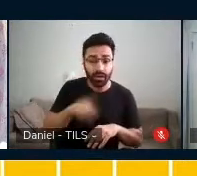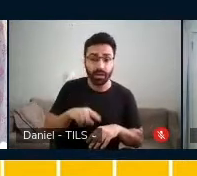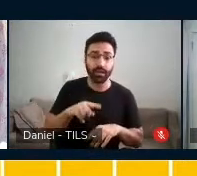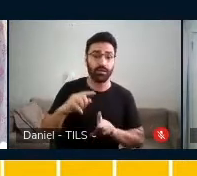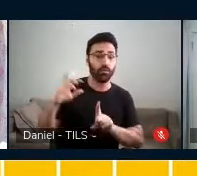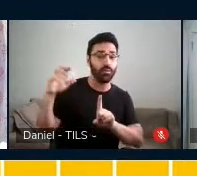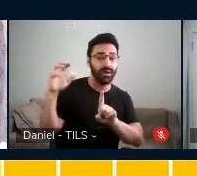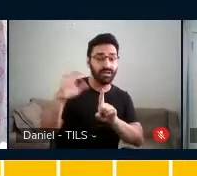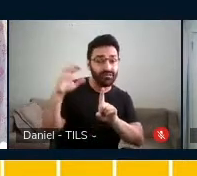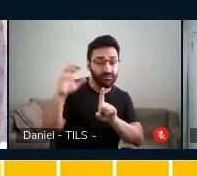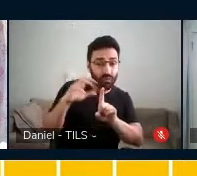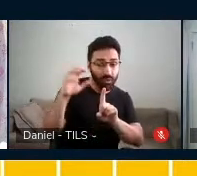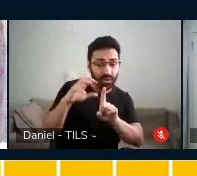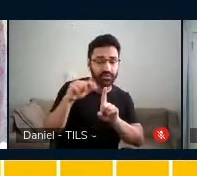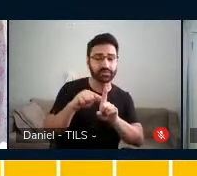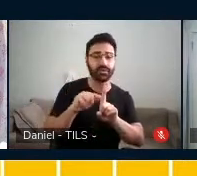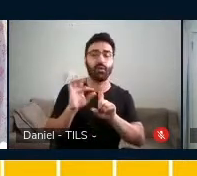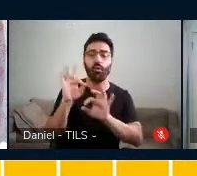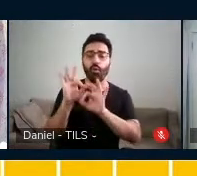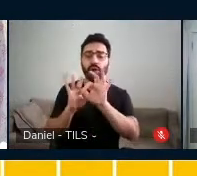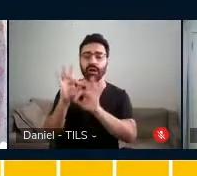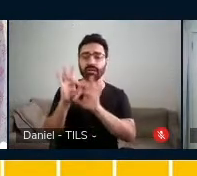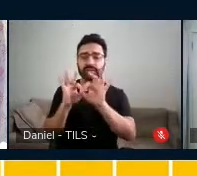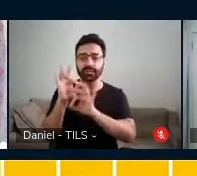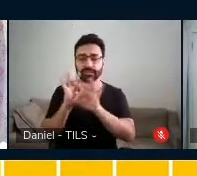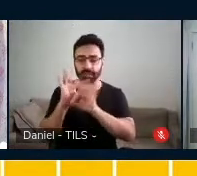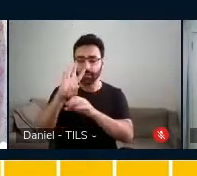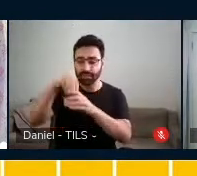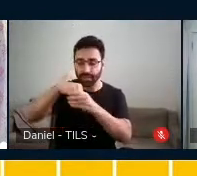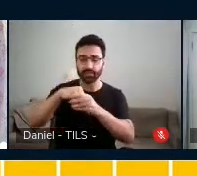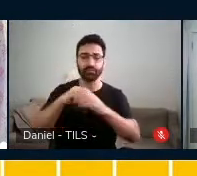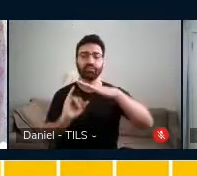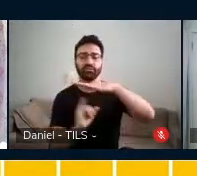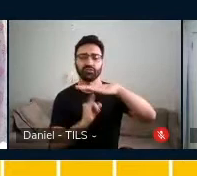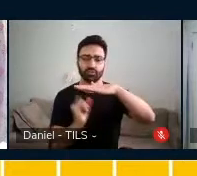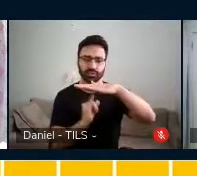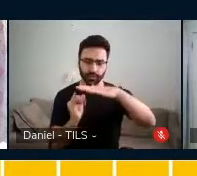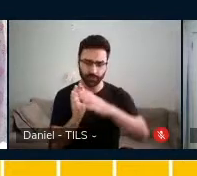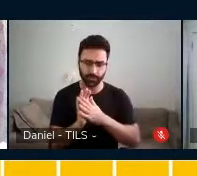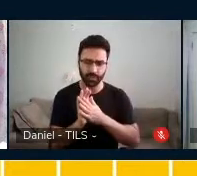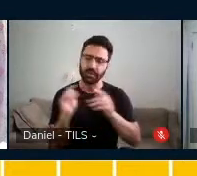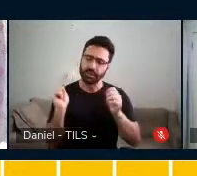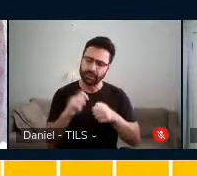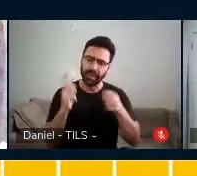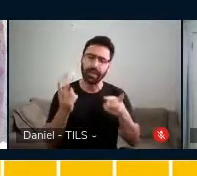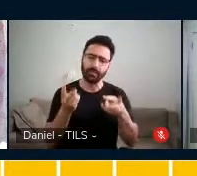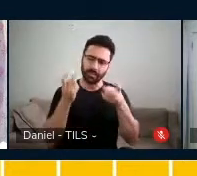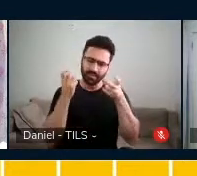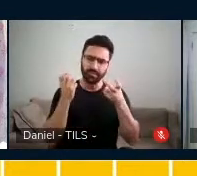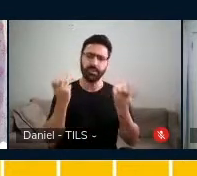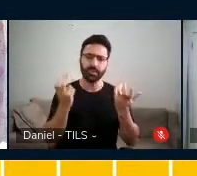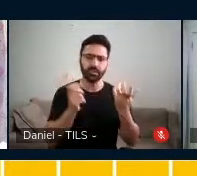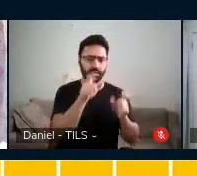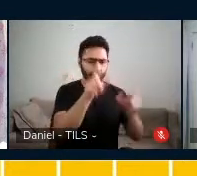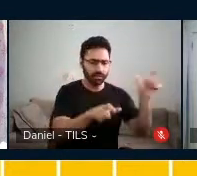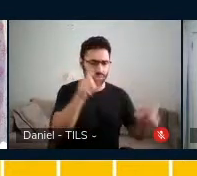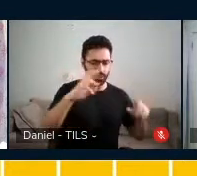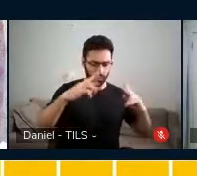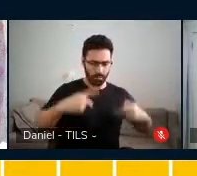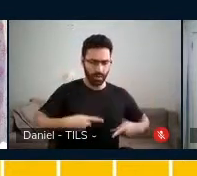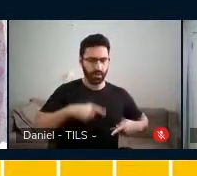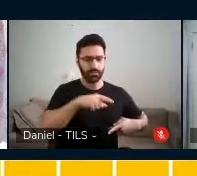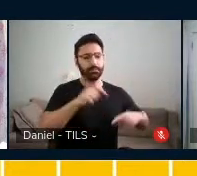organizada e prolongada no desenvolvimento de um organismo. A gente percebe todos os seres humanos como seres de